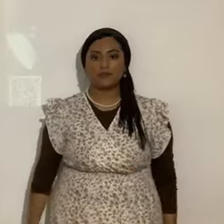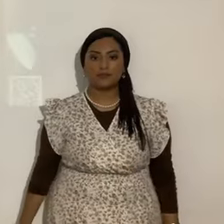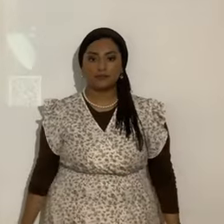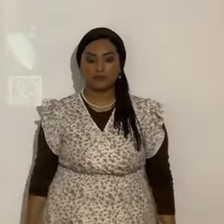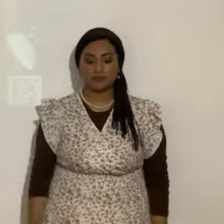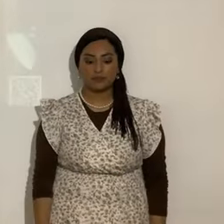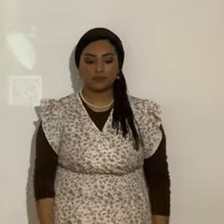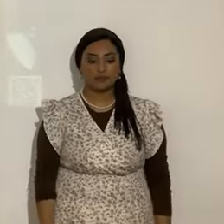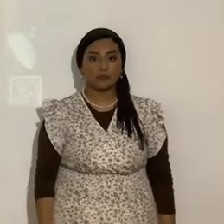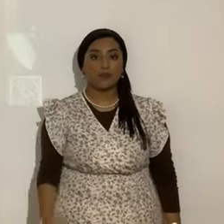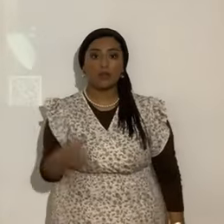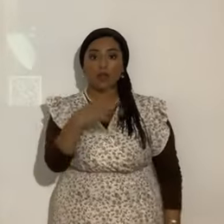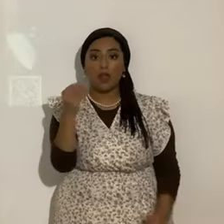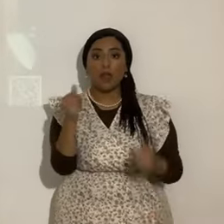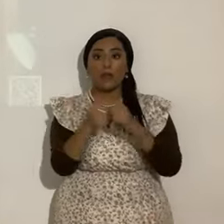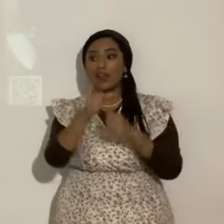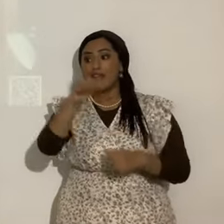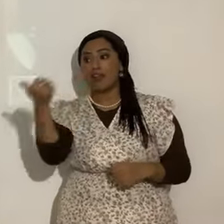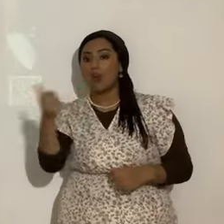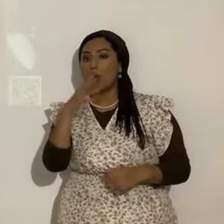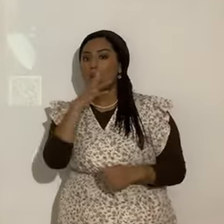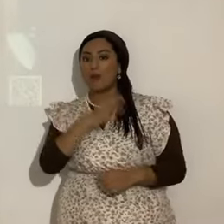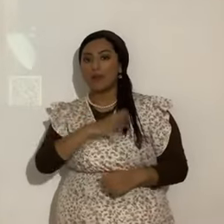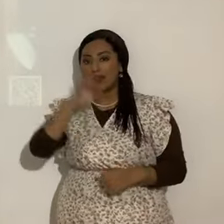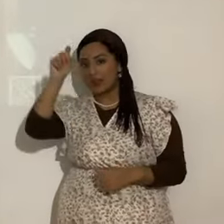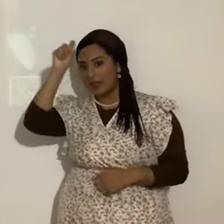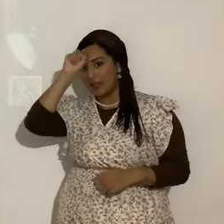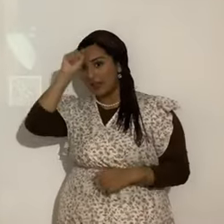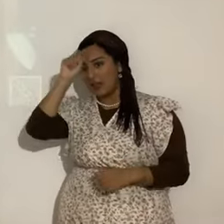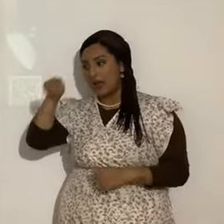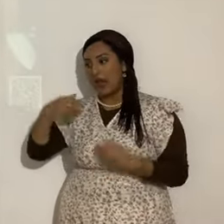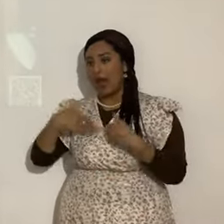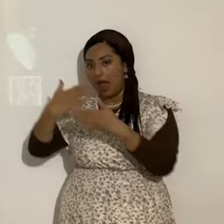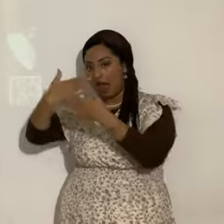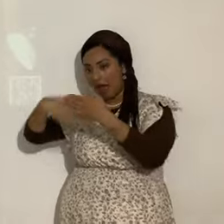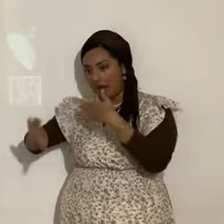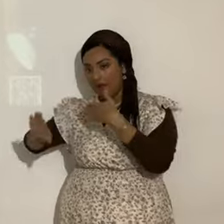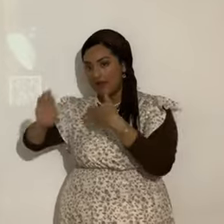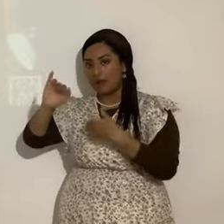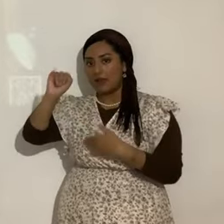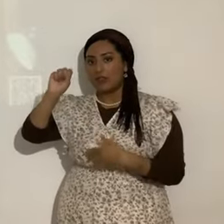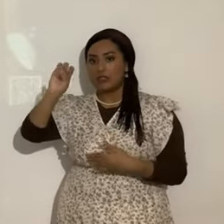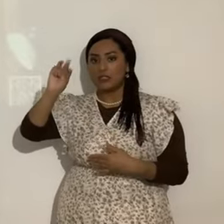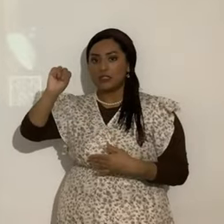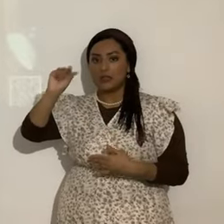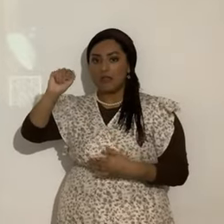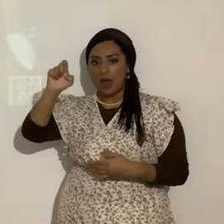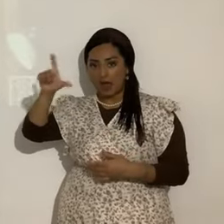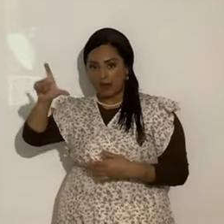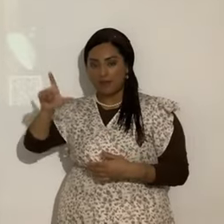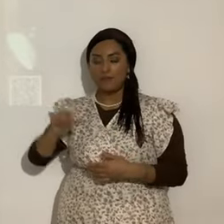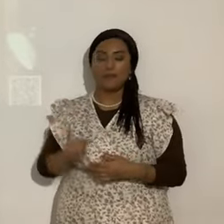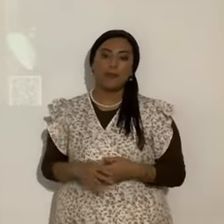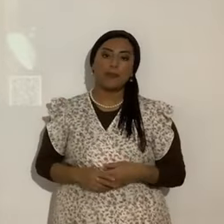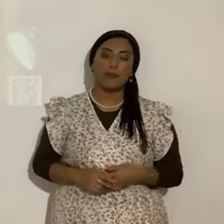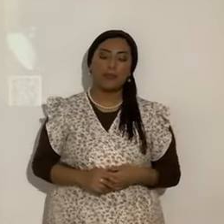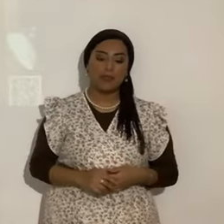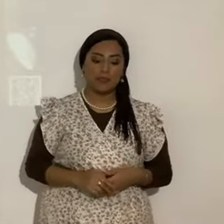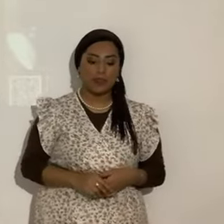Y con Agar, pues tocó Ismael. Bueno. Y el esclavo no queda en la casa para siempre. El